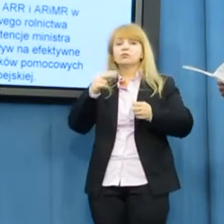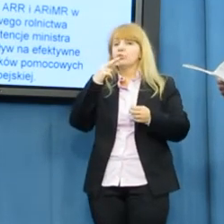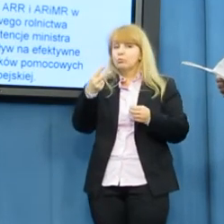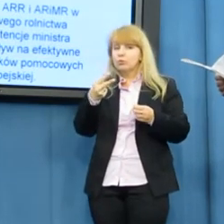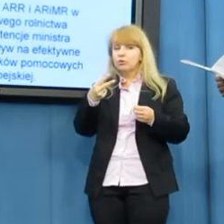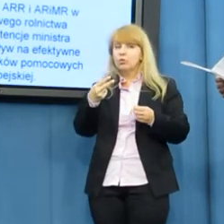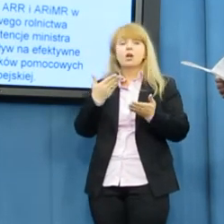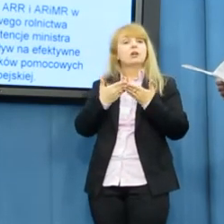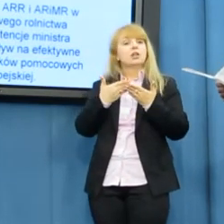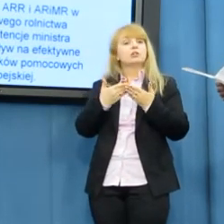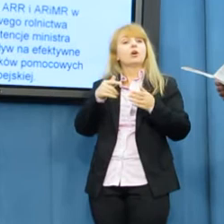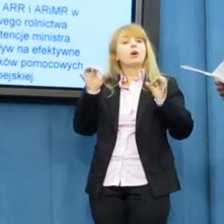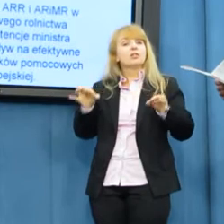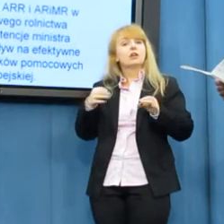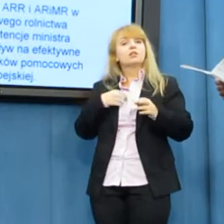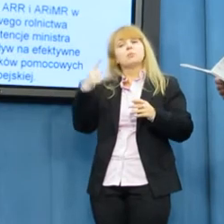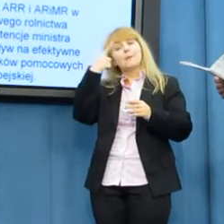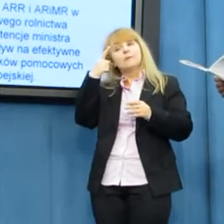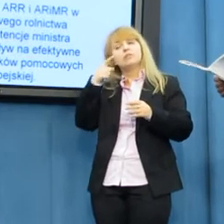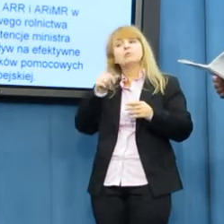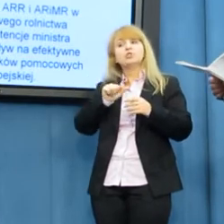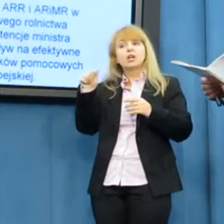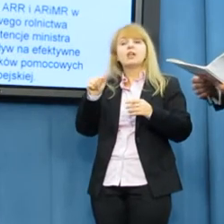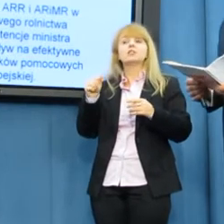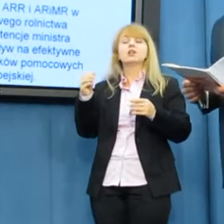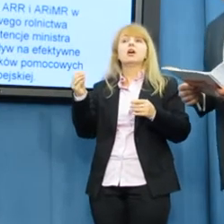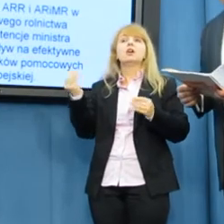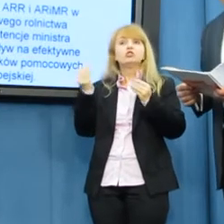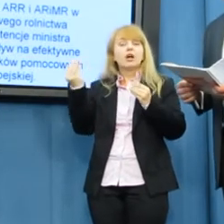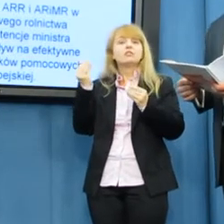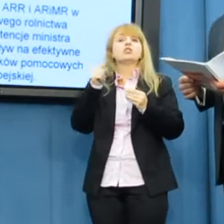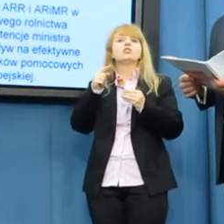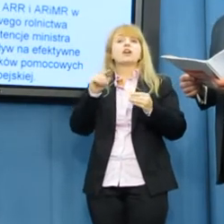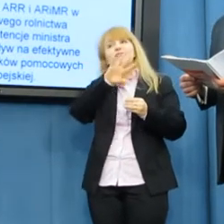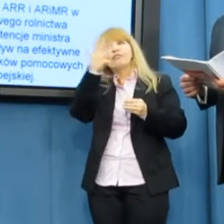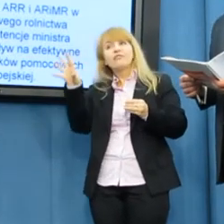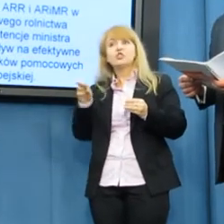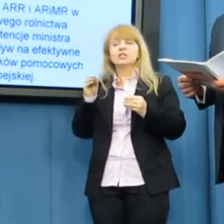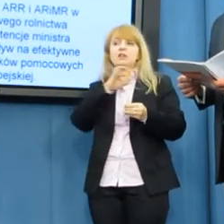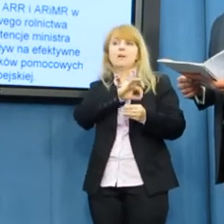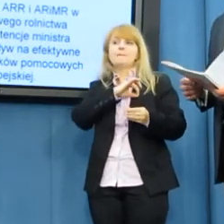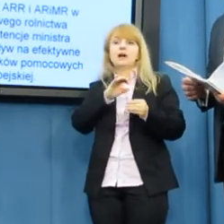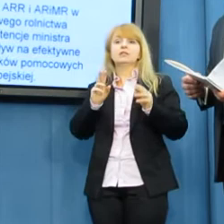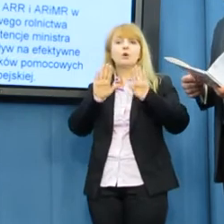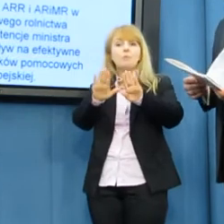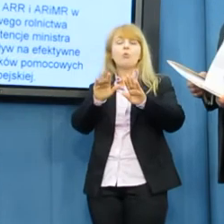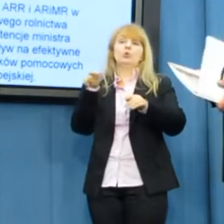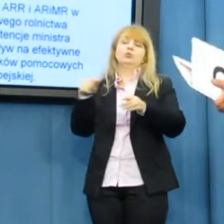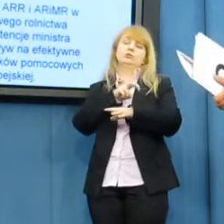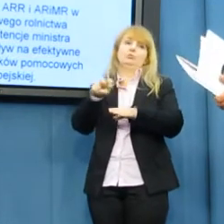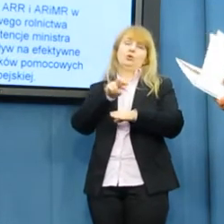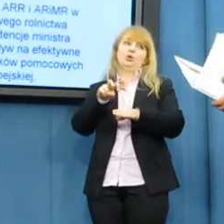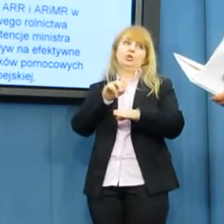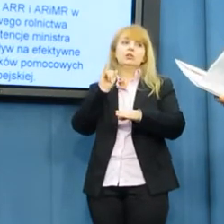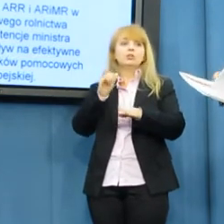żebyśmy większością poparli ten projekt i żeby ten projekt został wprowadzony. Mam nadzieję, że